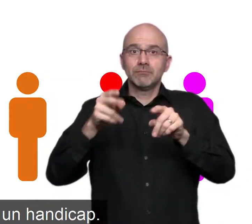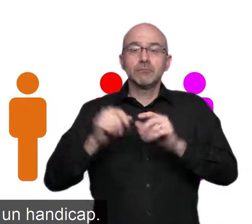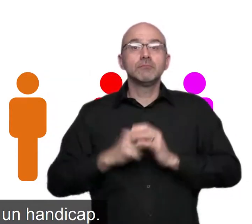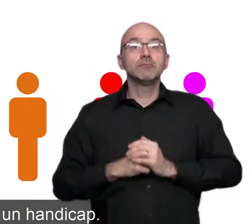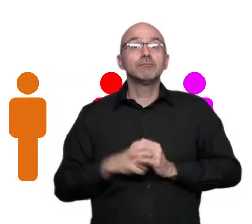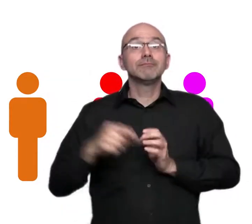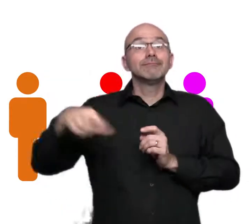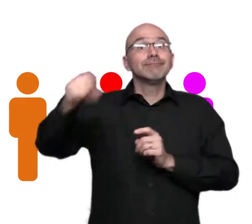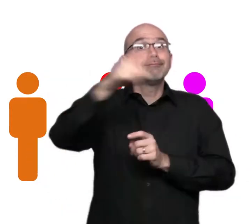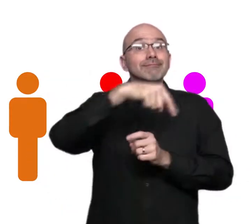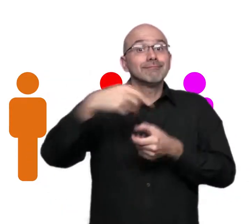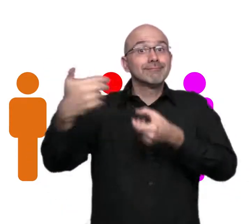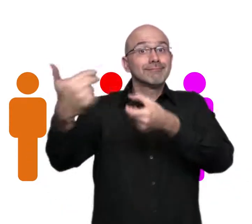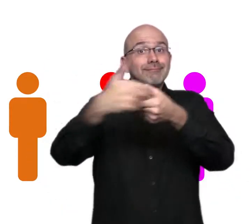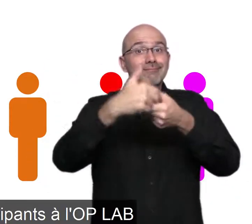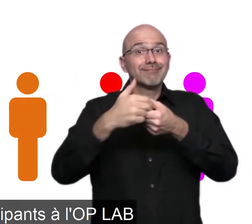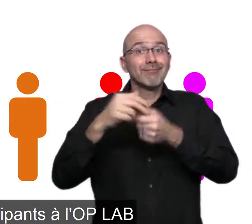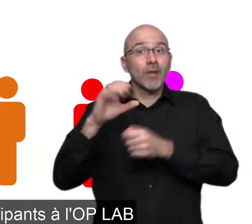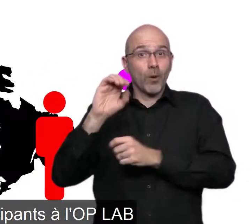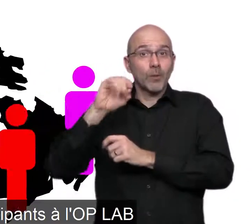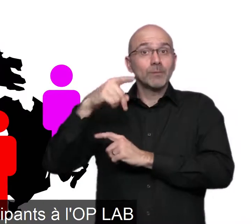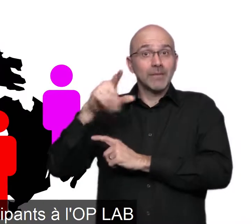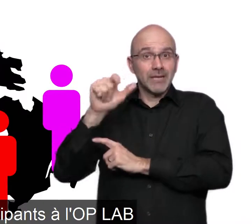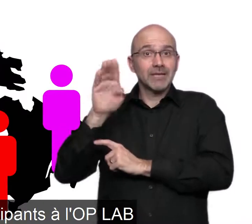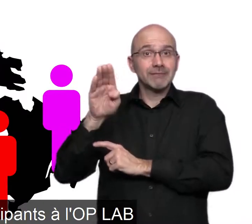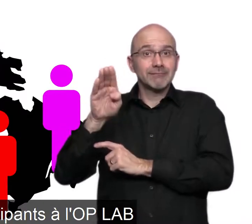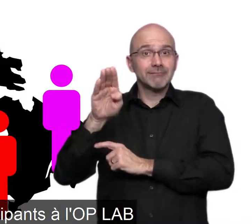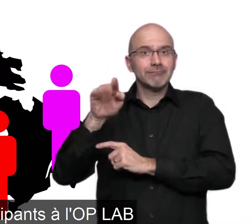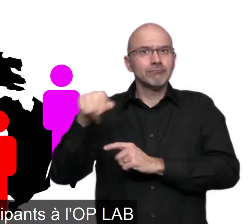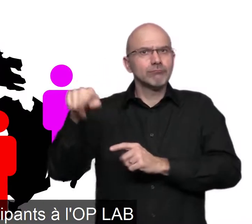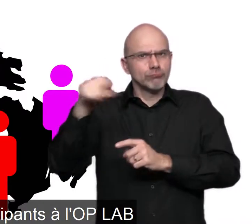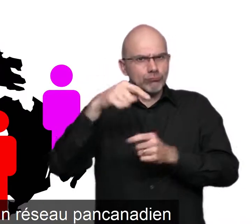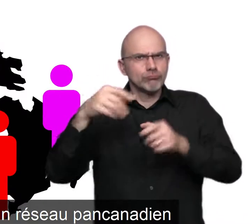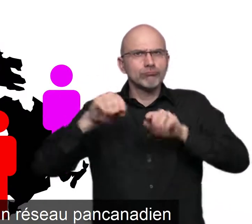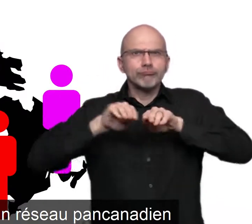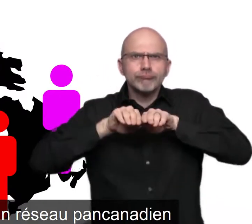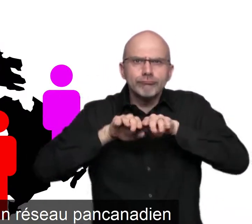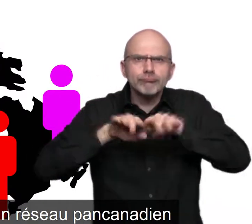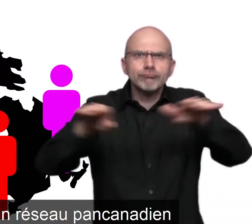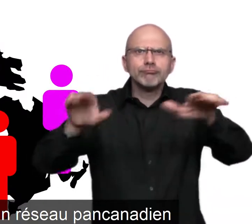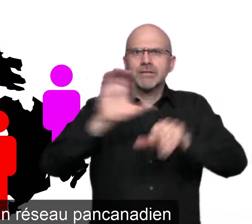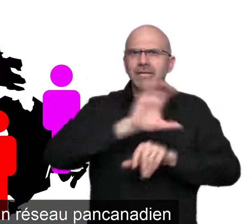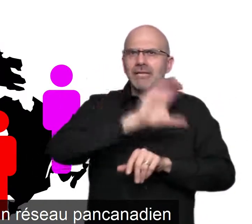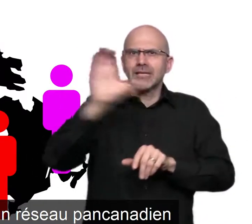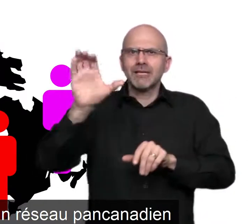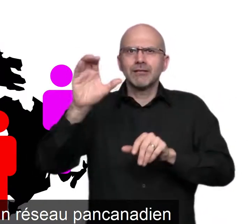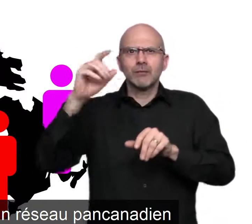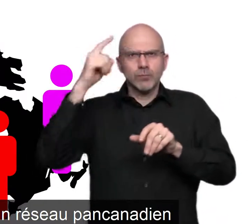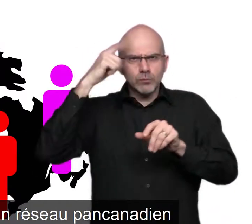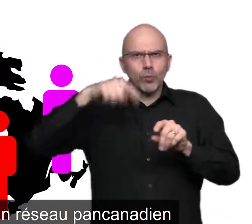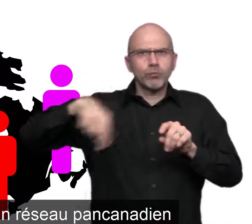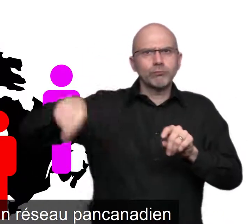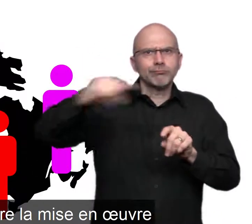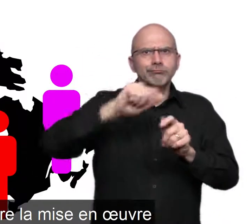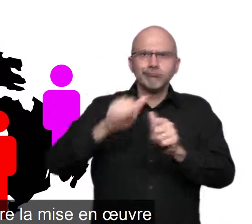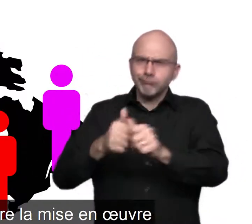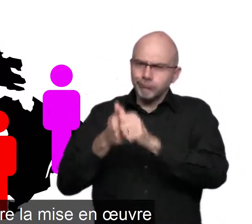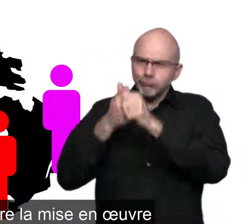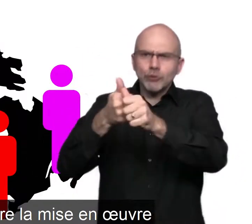handicap. Les participants à OPLAB se joindront à un réseau pancanadien pour défendre la mise